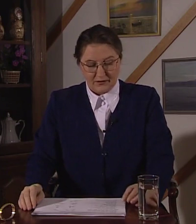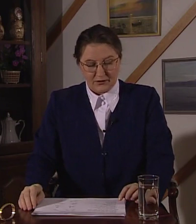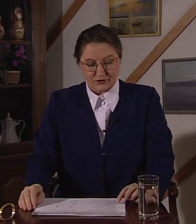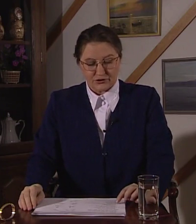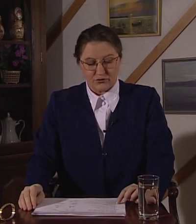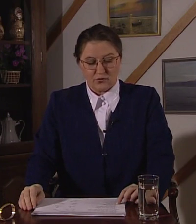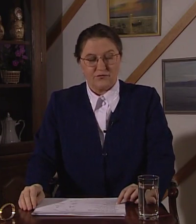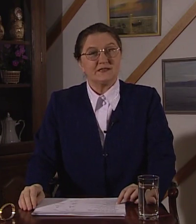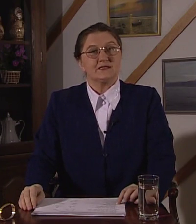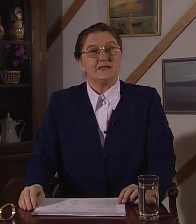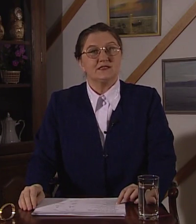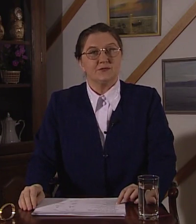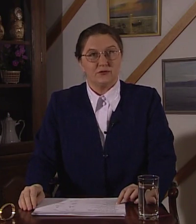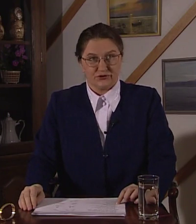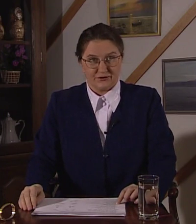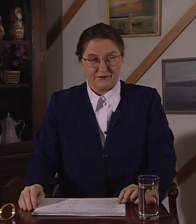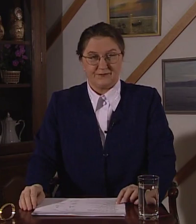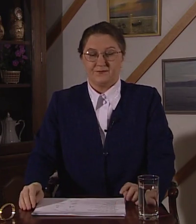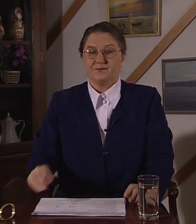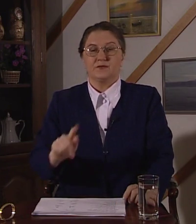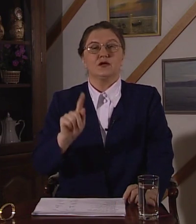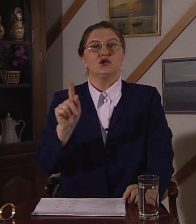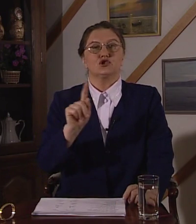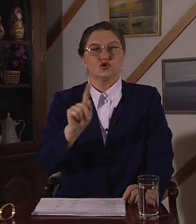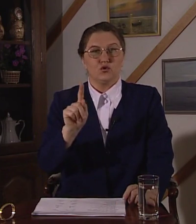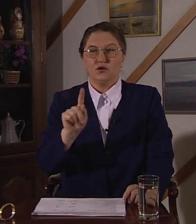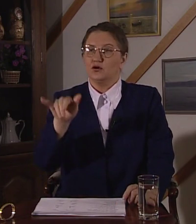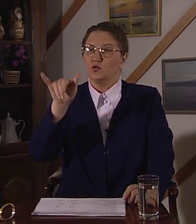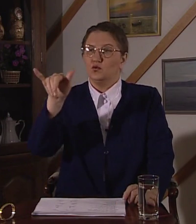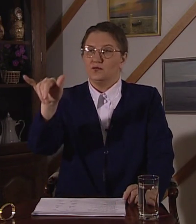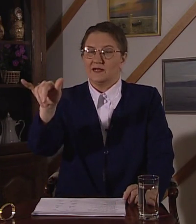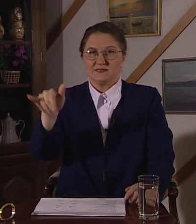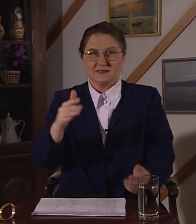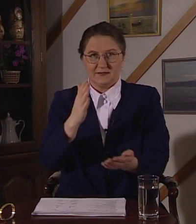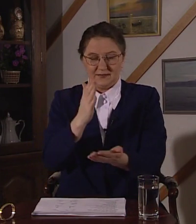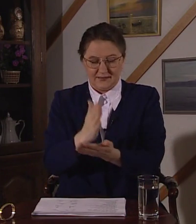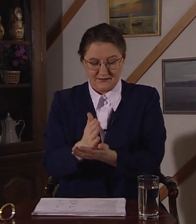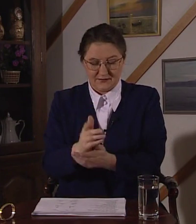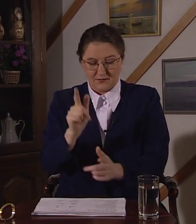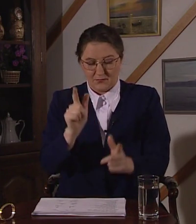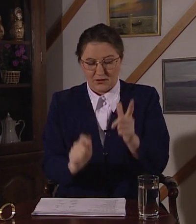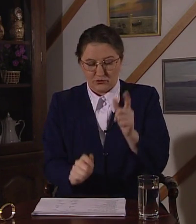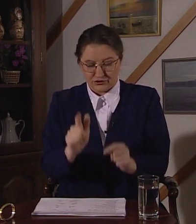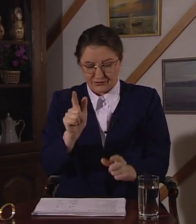Что у вас есть молочное? Что у вас есть молочное?